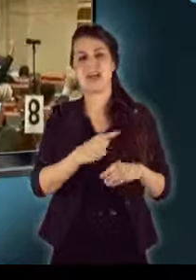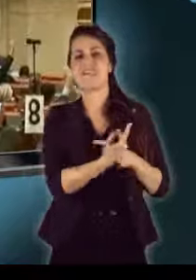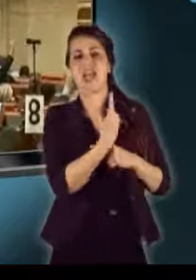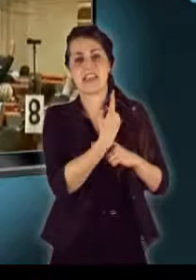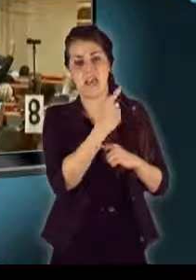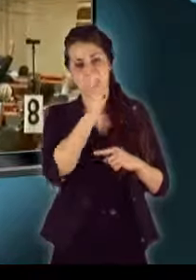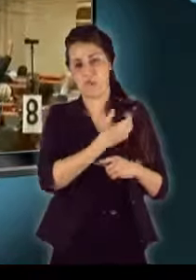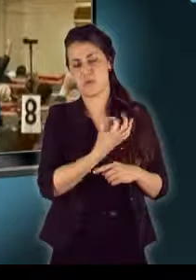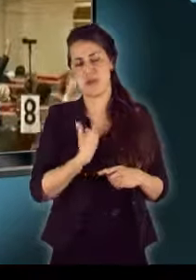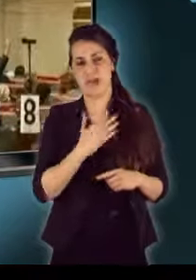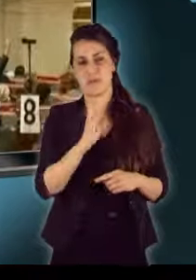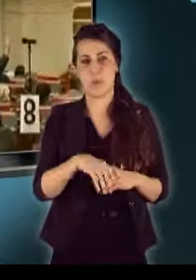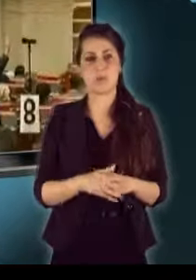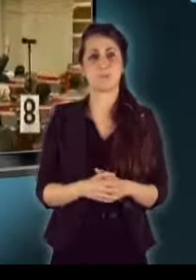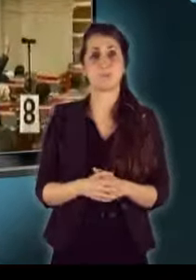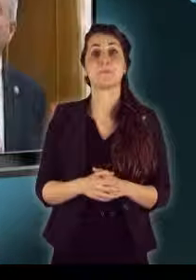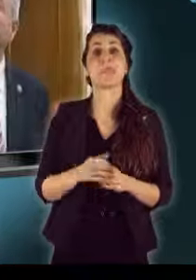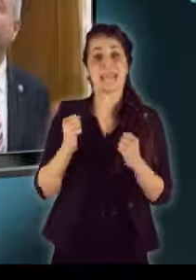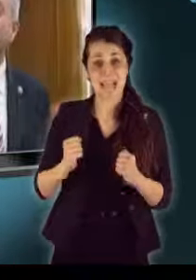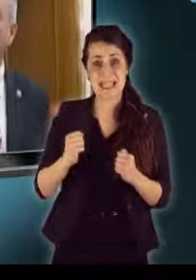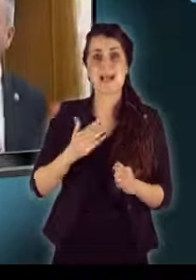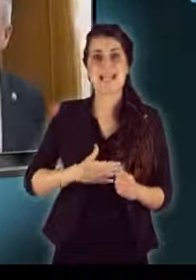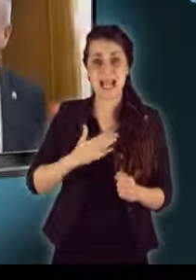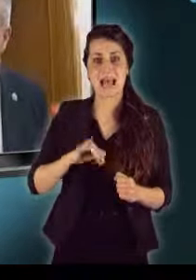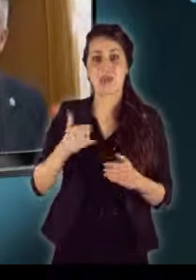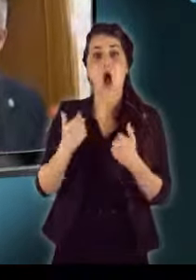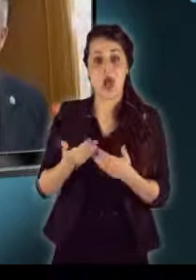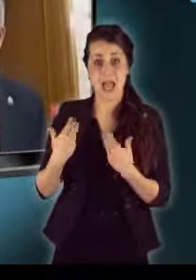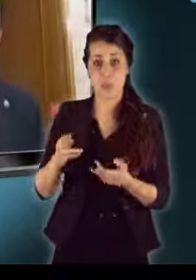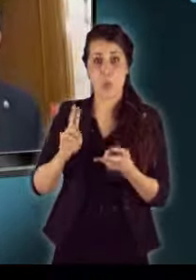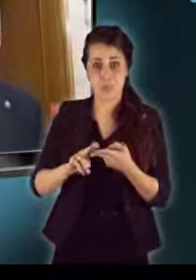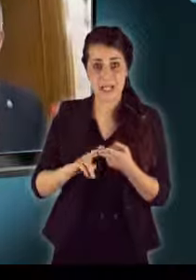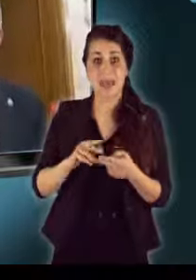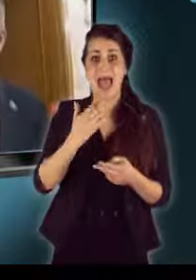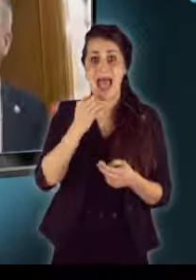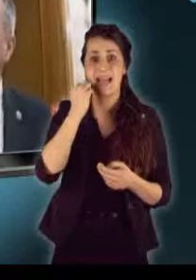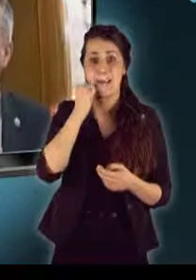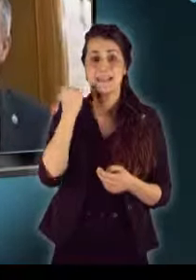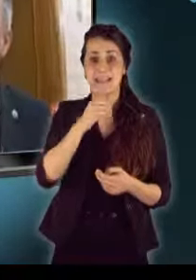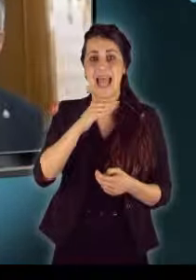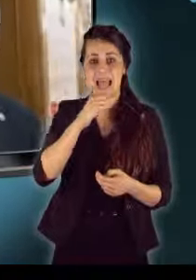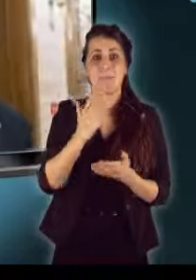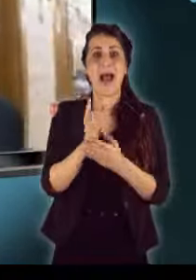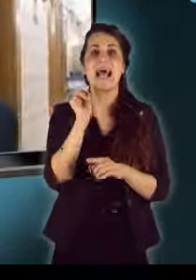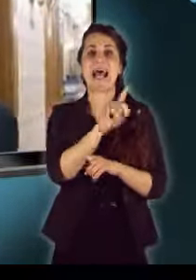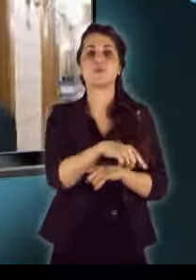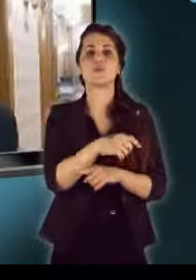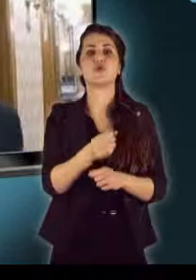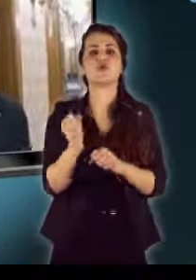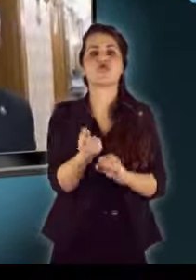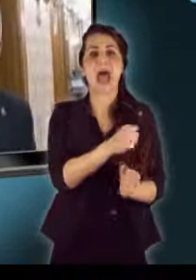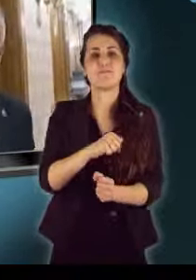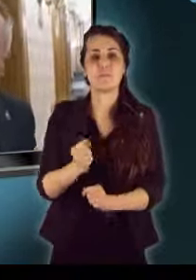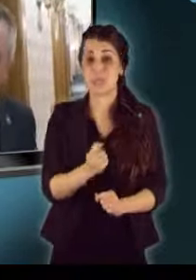fenyegetését. A december a szeretet és az ajándékozás ünnepe az RMDSZ frakció megrendelte egy tucat seprüt.